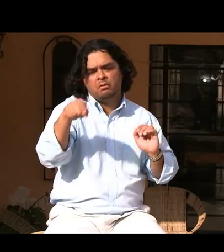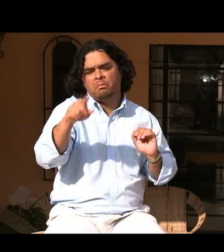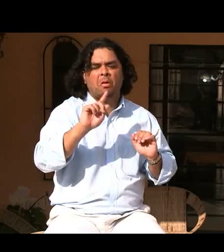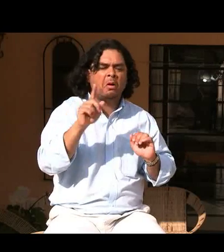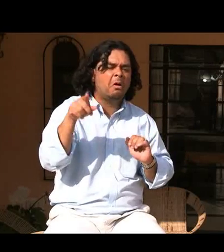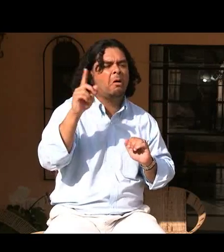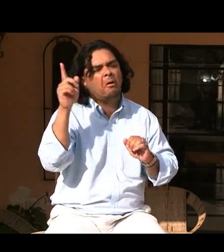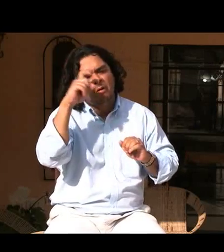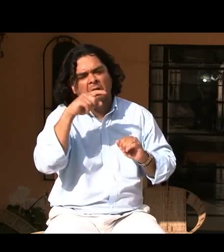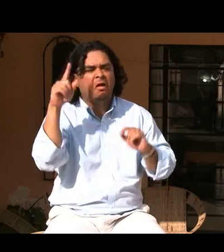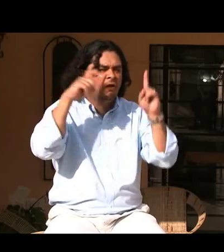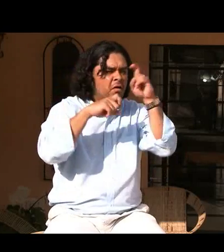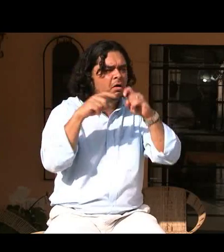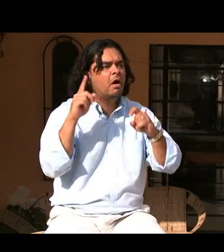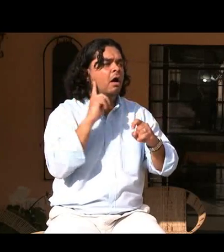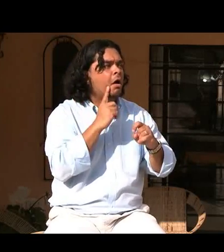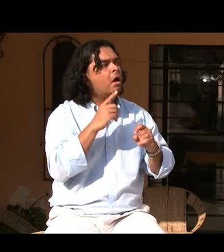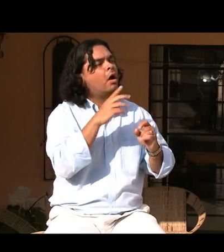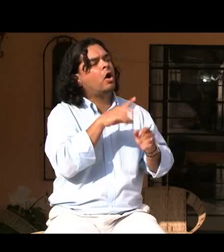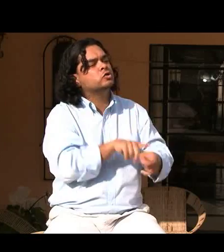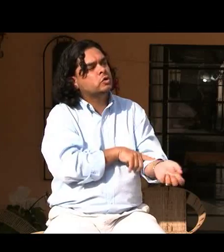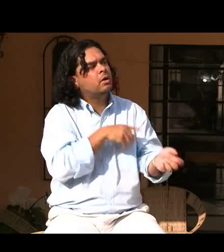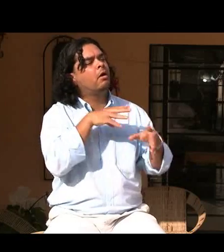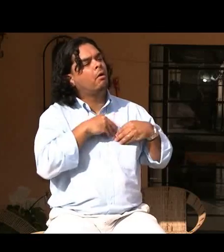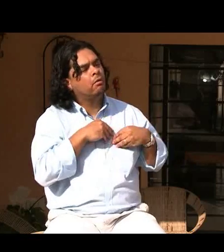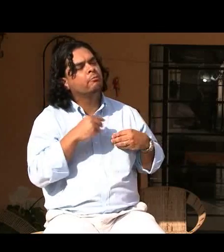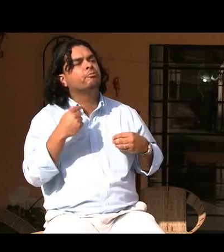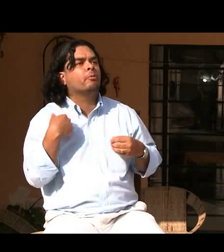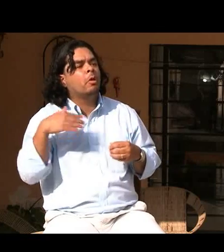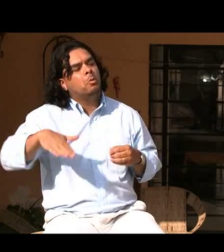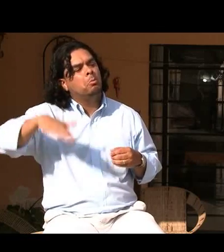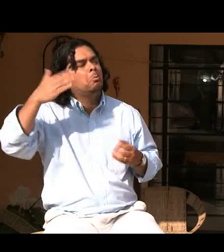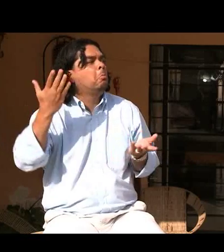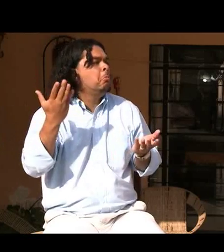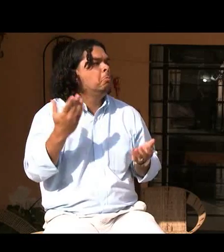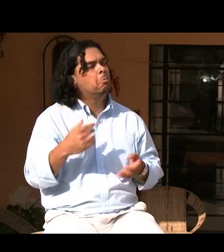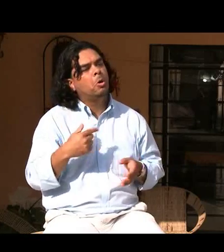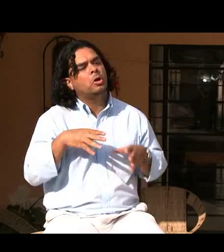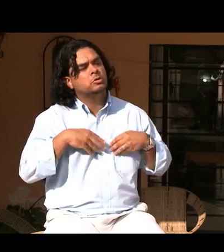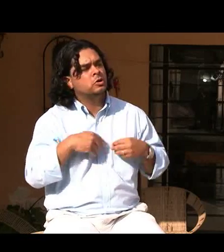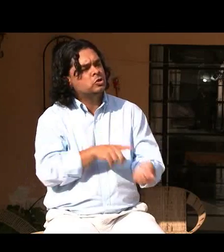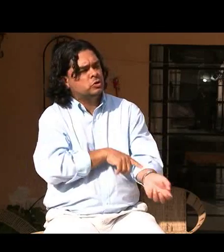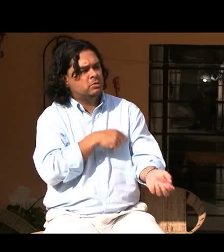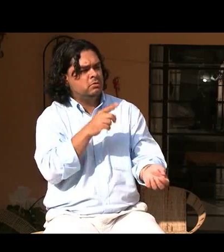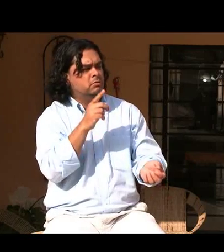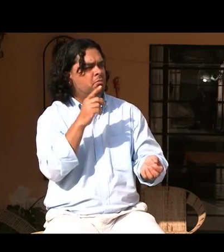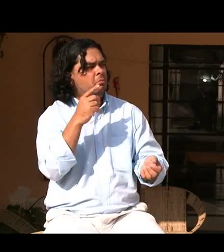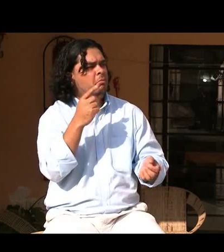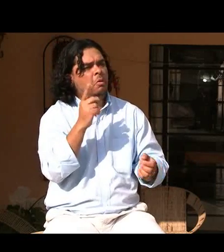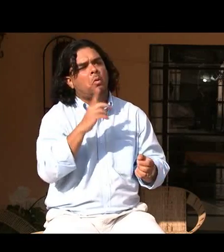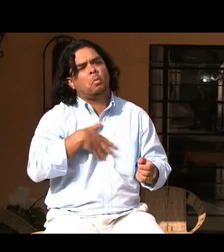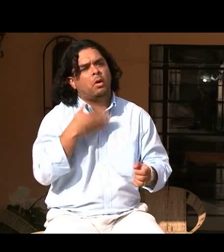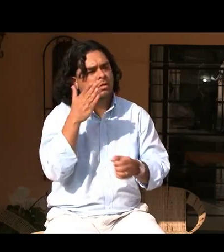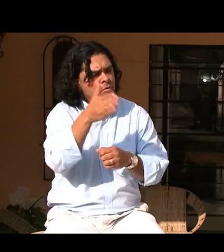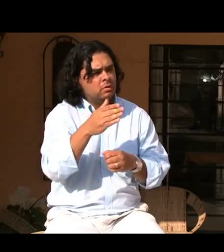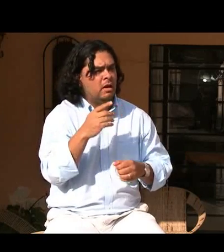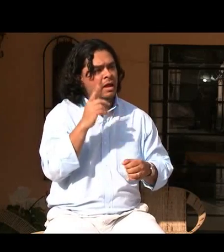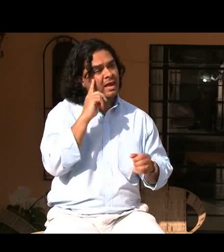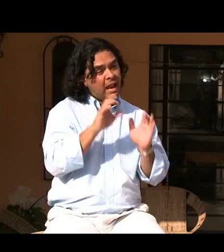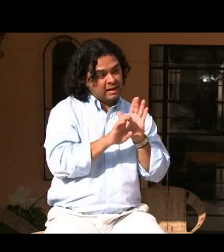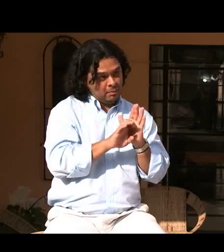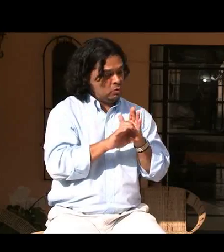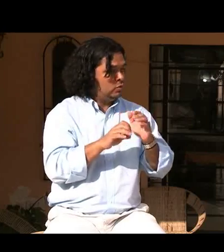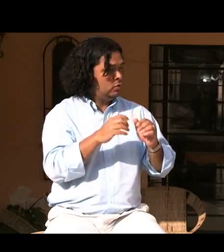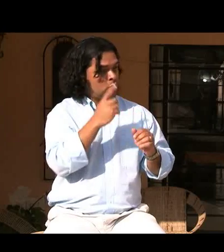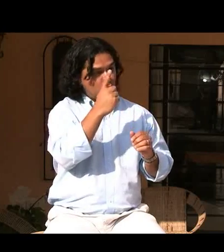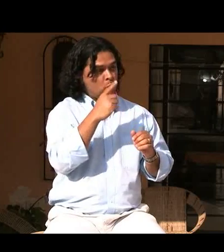y no tener este ese negativismo que el sordo se acostumbra después de tanta información negativa a